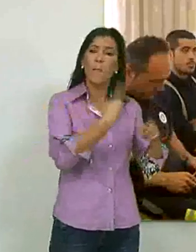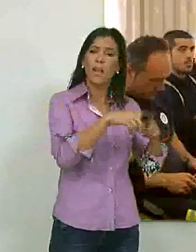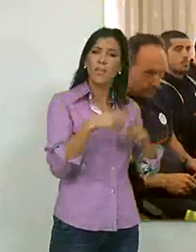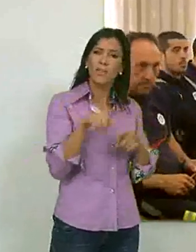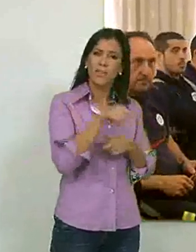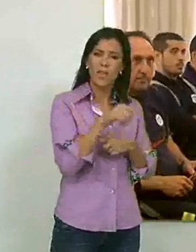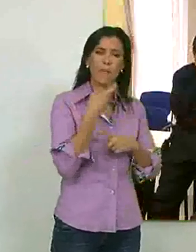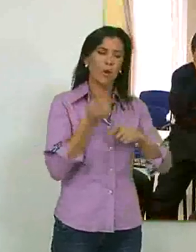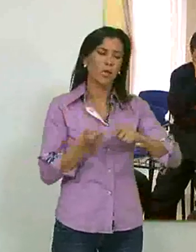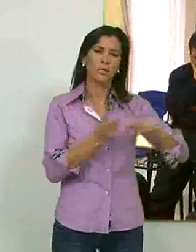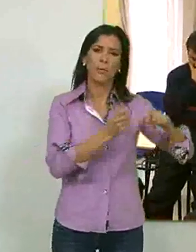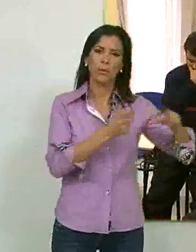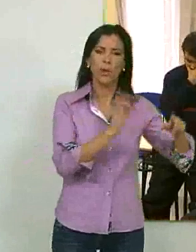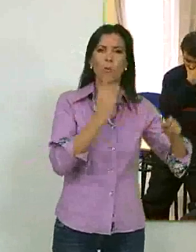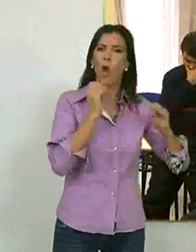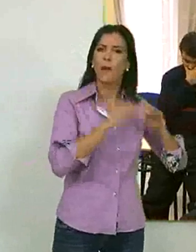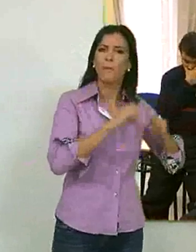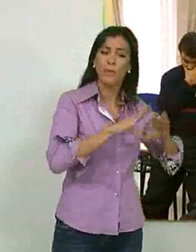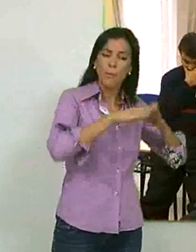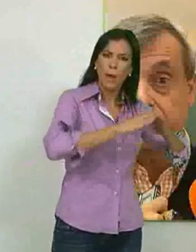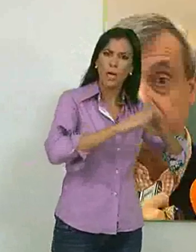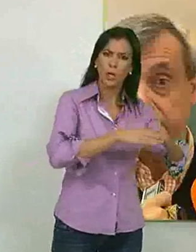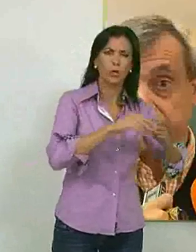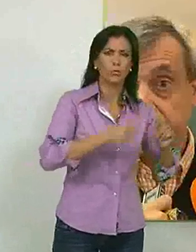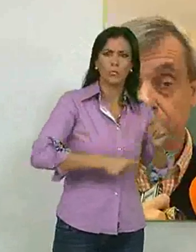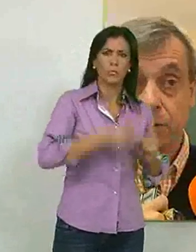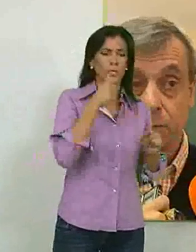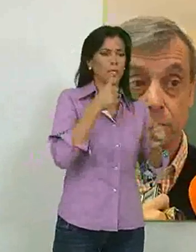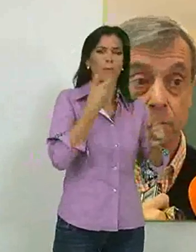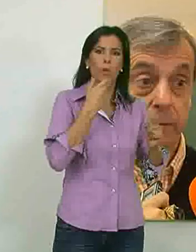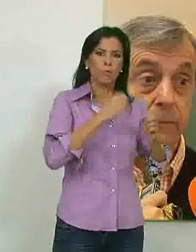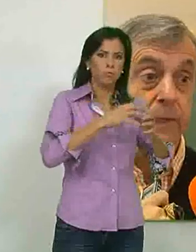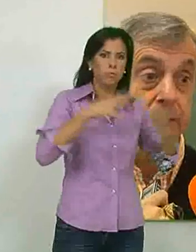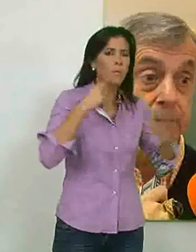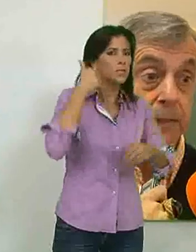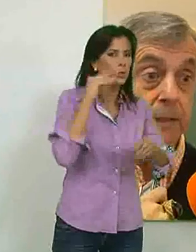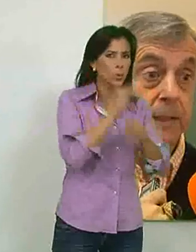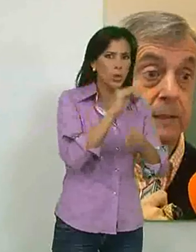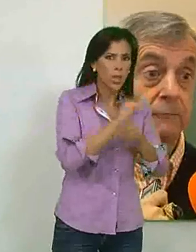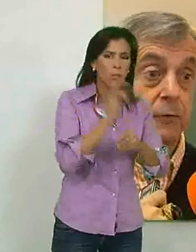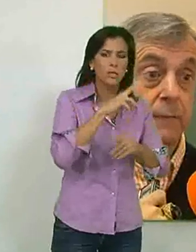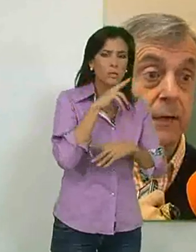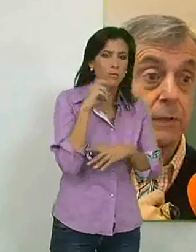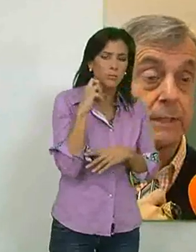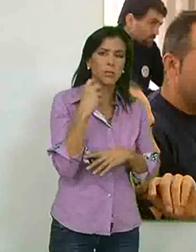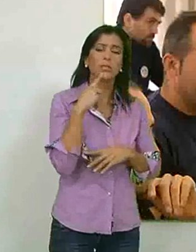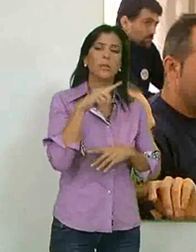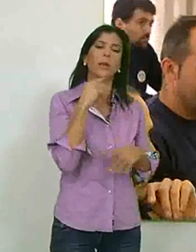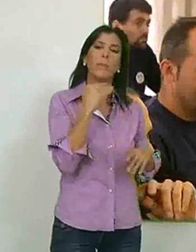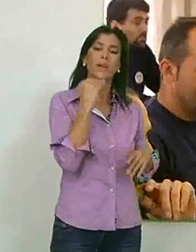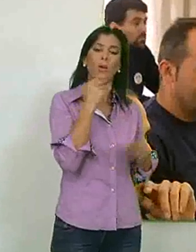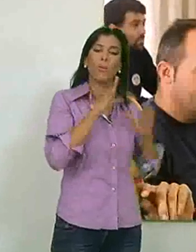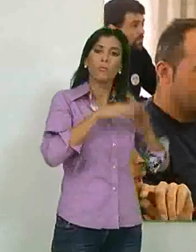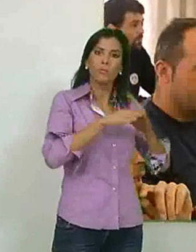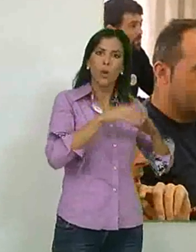mercancías que se transportan o almacenan en los barcos suelen ser más inflamables y a esto se suma además el